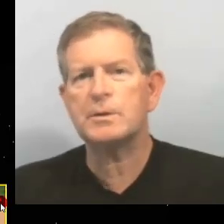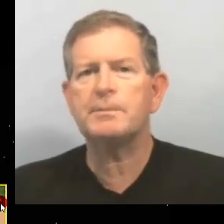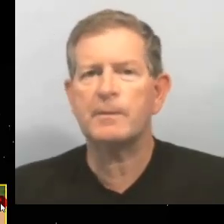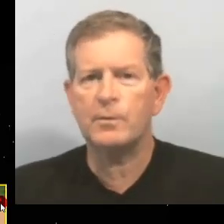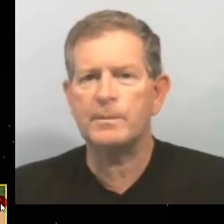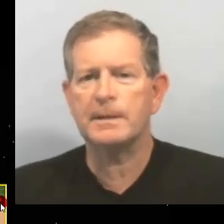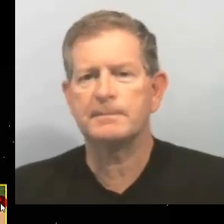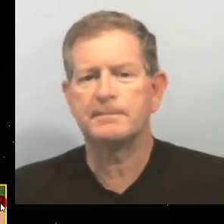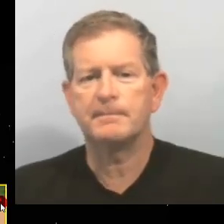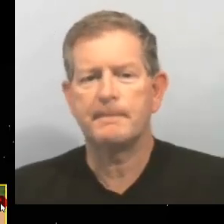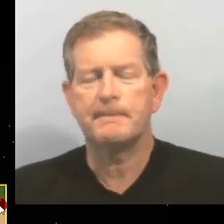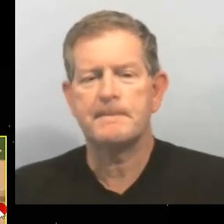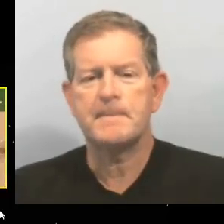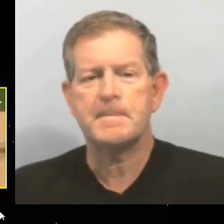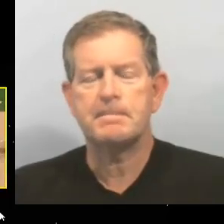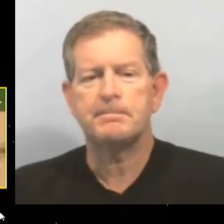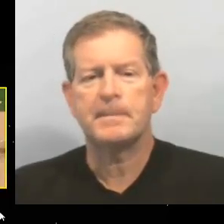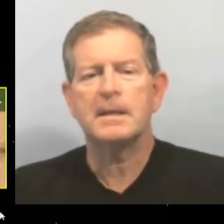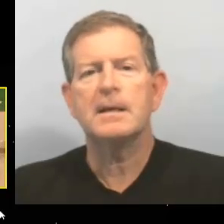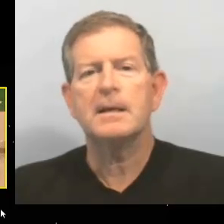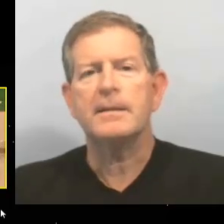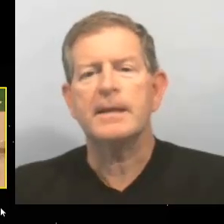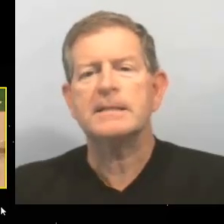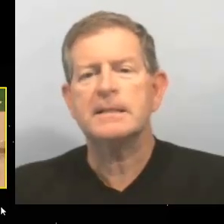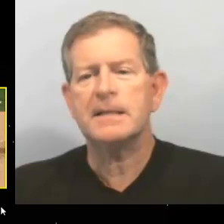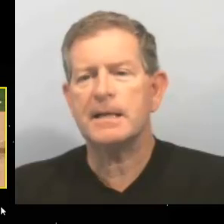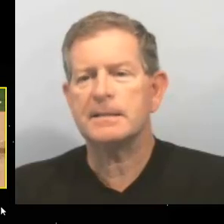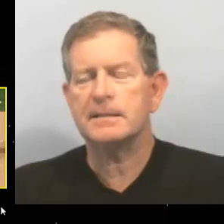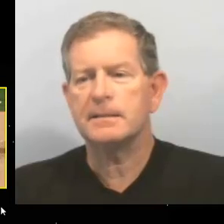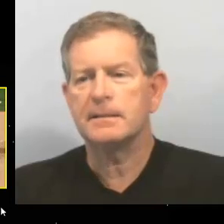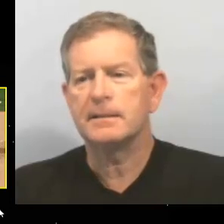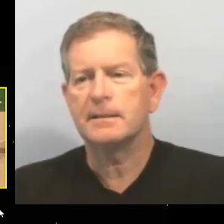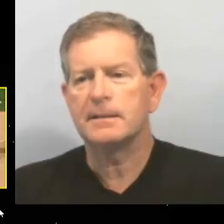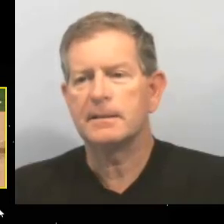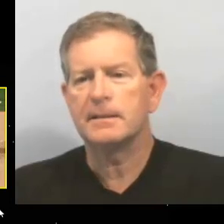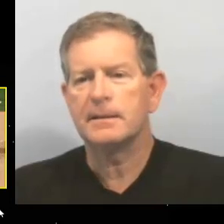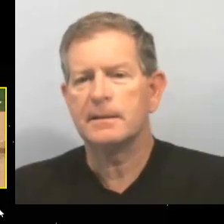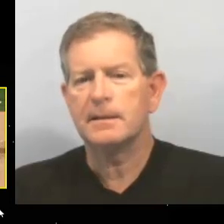poniéndonos perfume? 16.